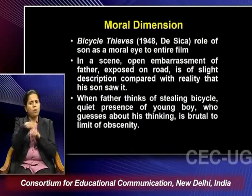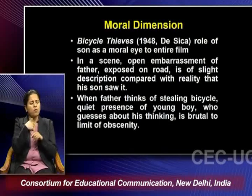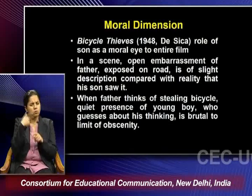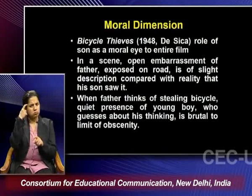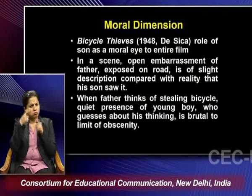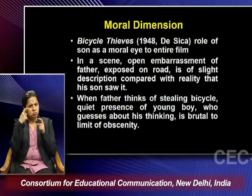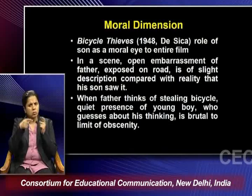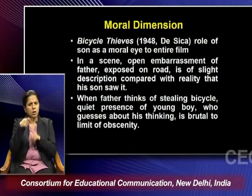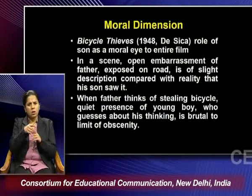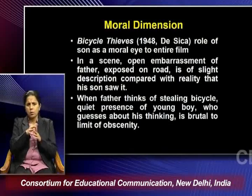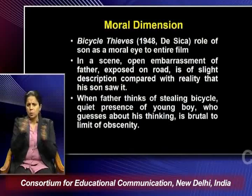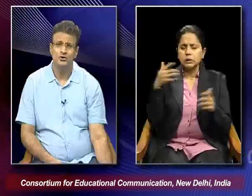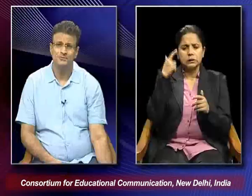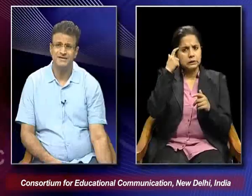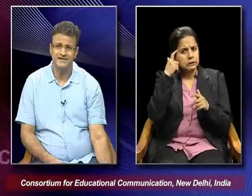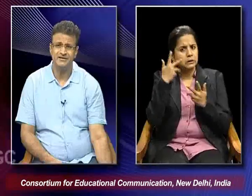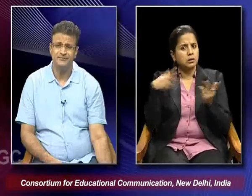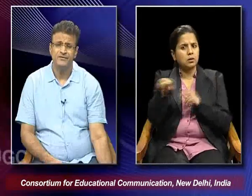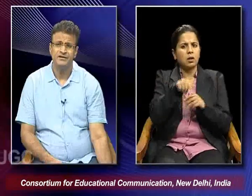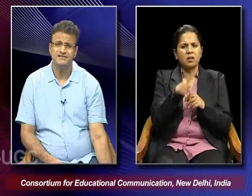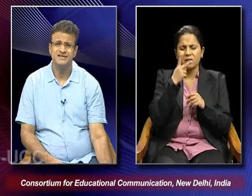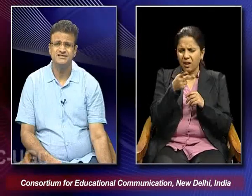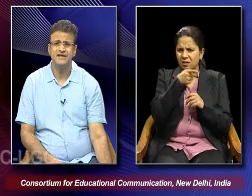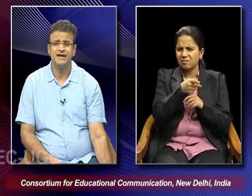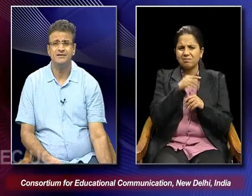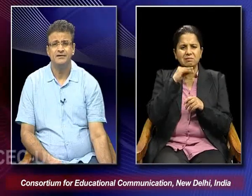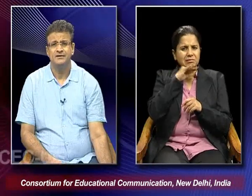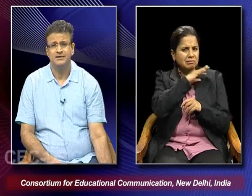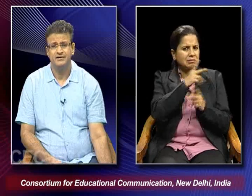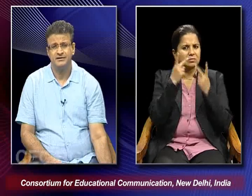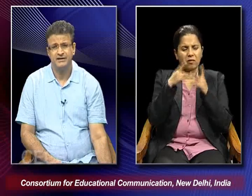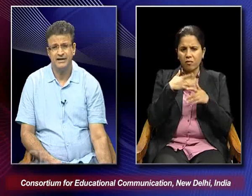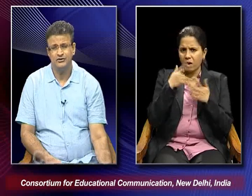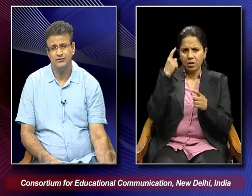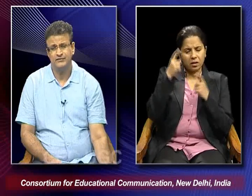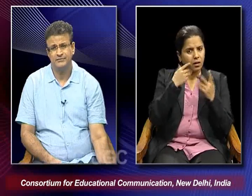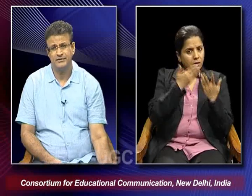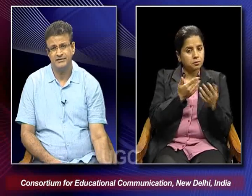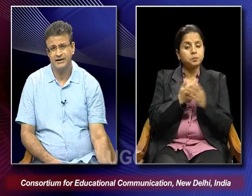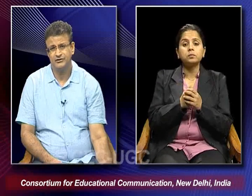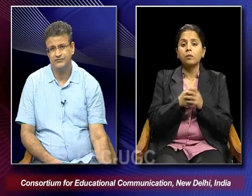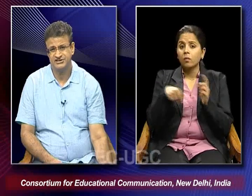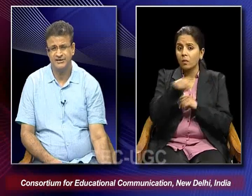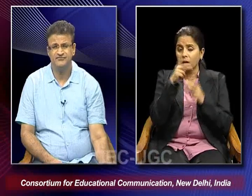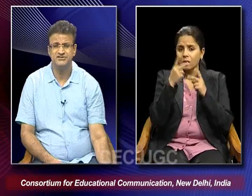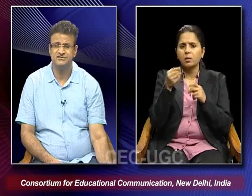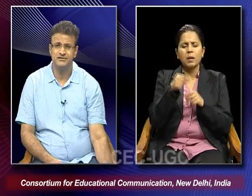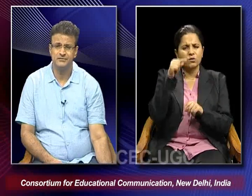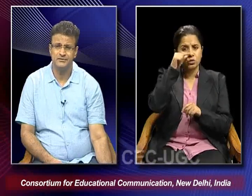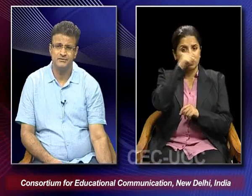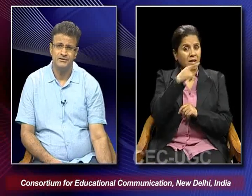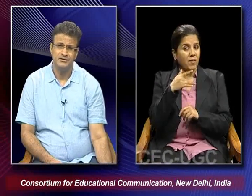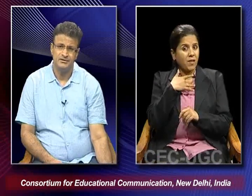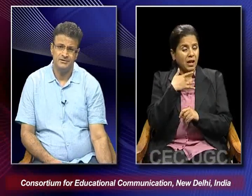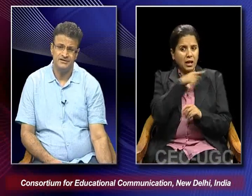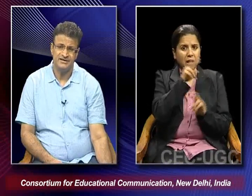is brutal to the limit of obscenity. In the sense that the kind of shame which that